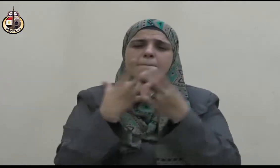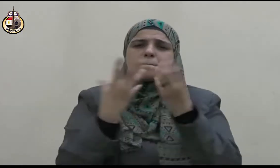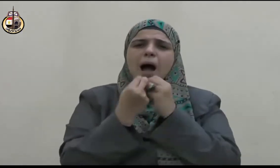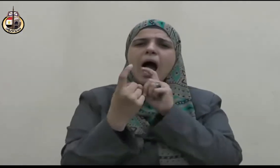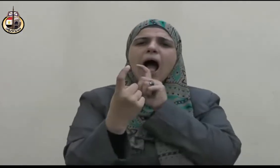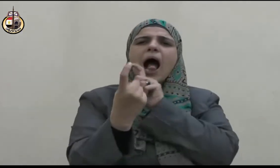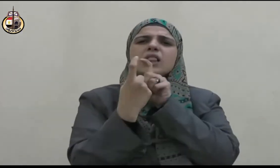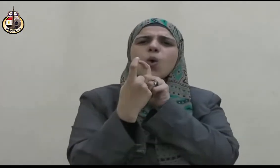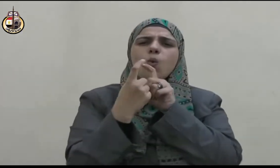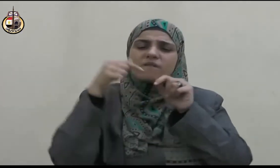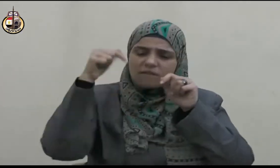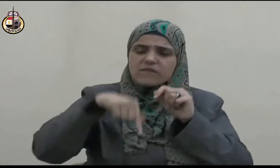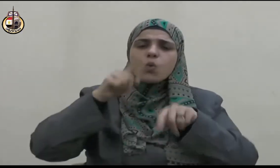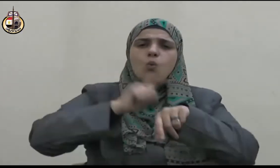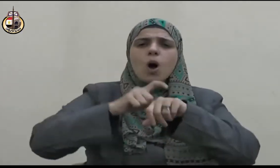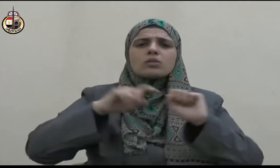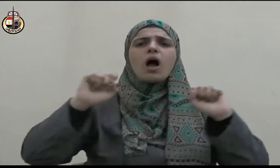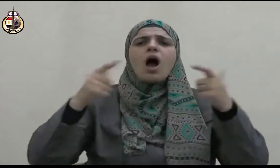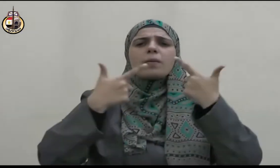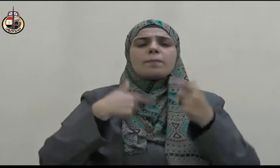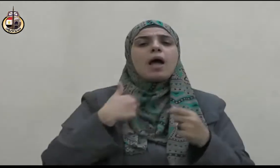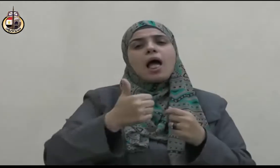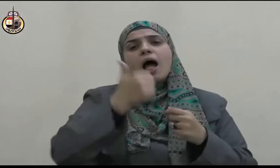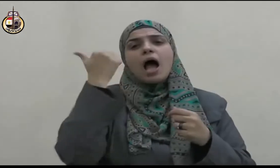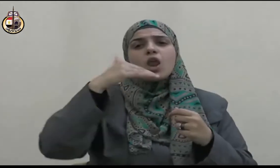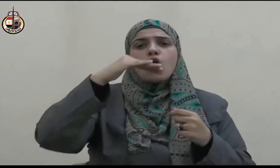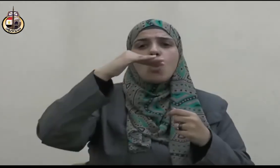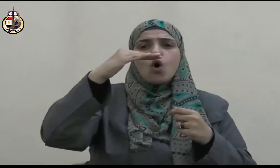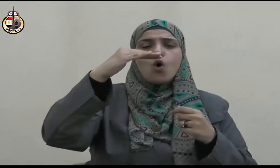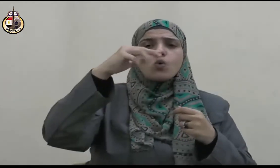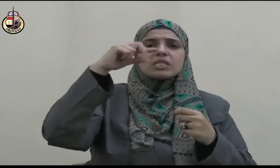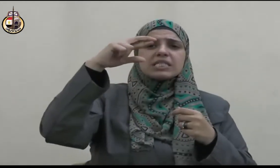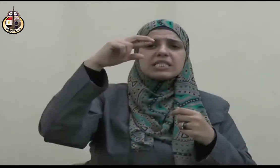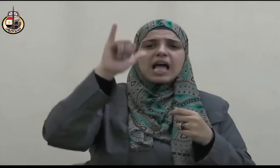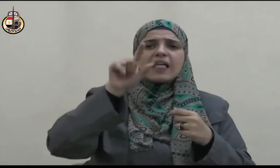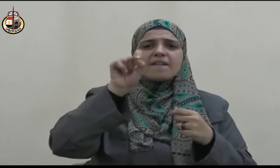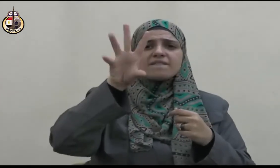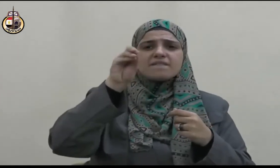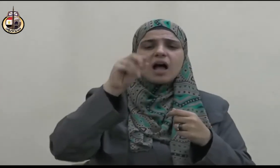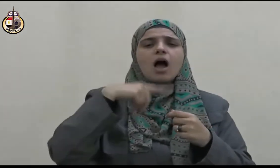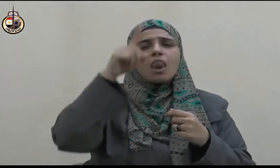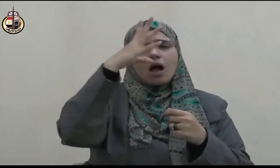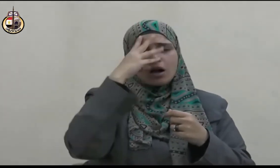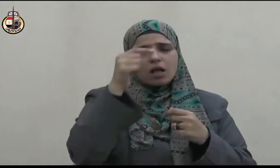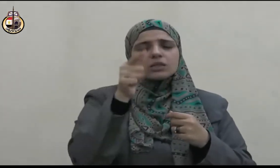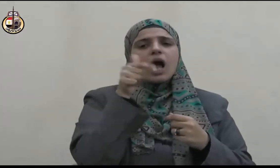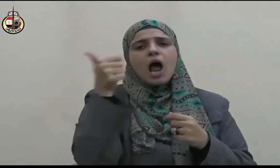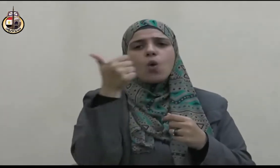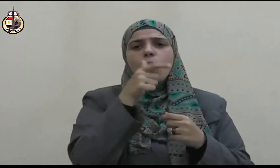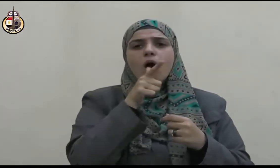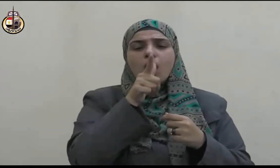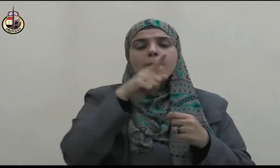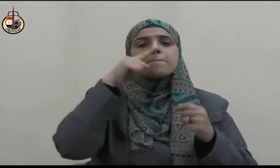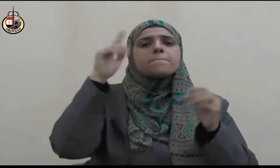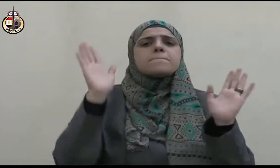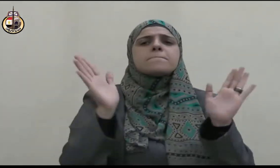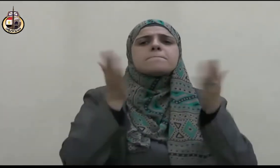عليهم كما كان صلى الله عليه وسلم أنموزجا فريدا وأسوة